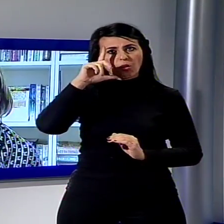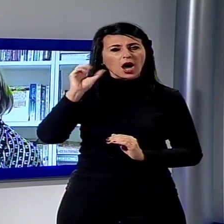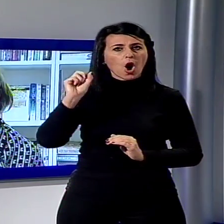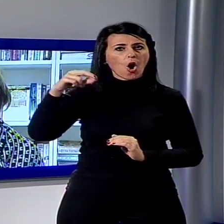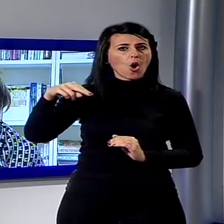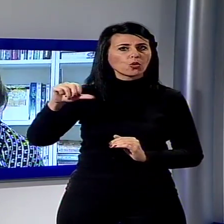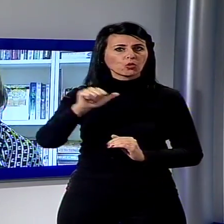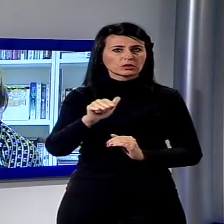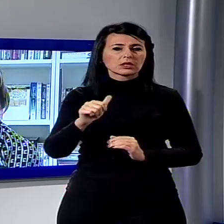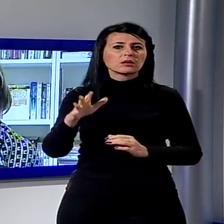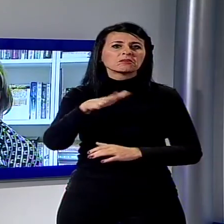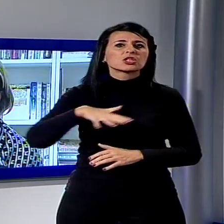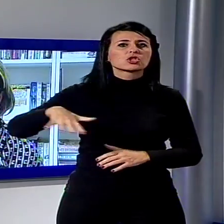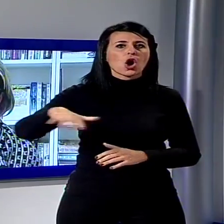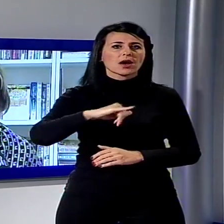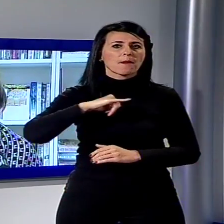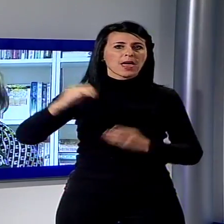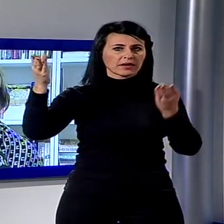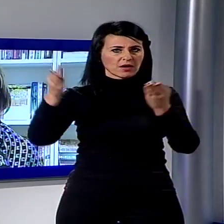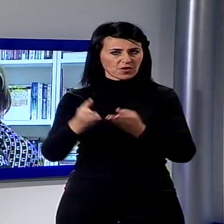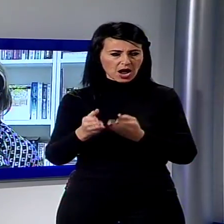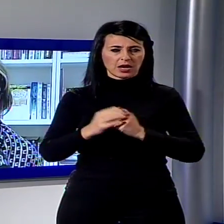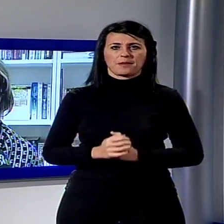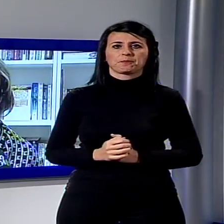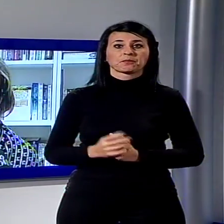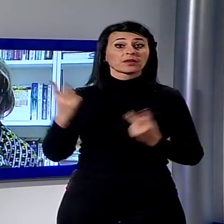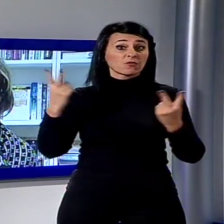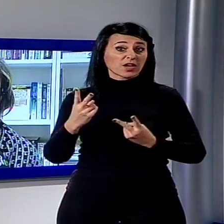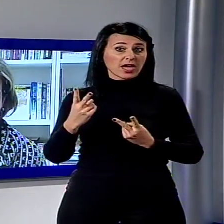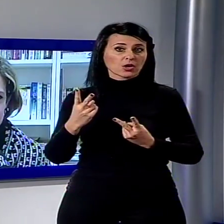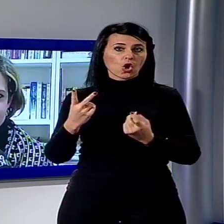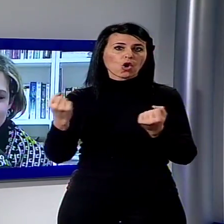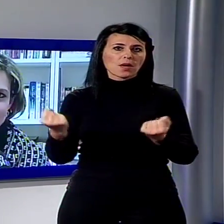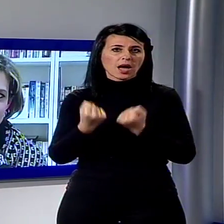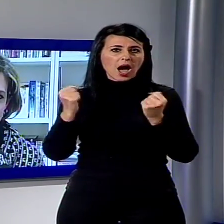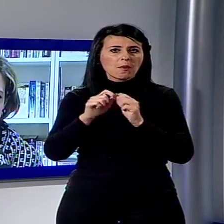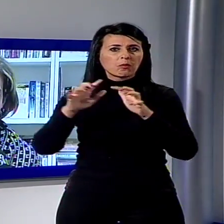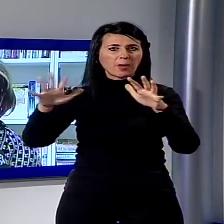sicuramente continueranno le campagne di sensibilizzazione importantissime per